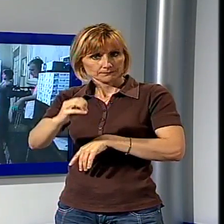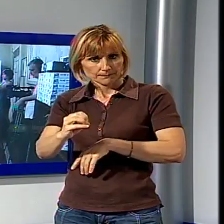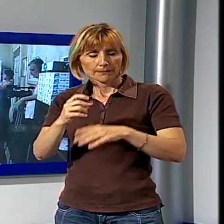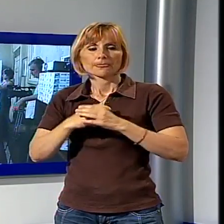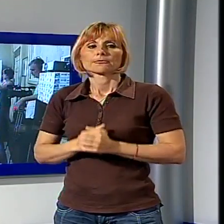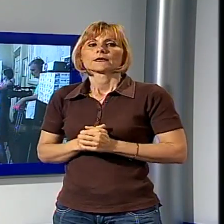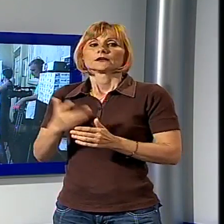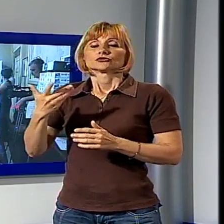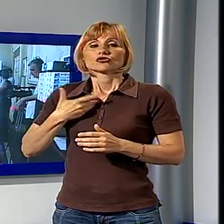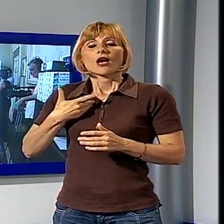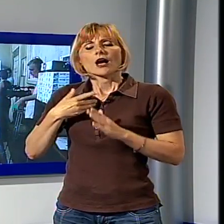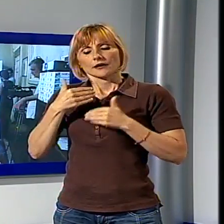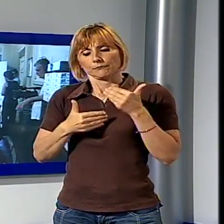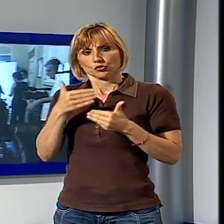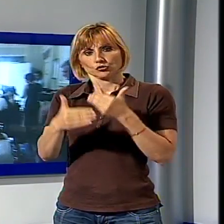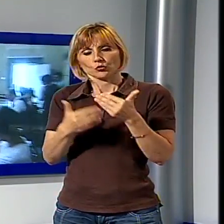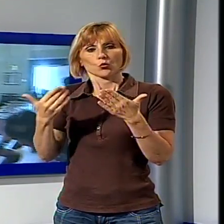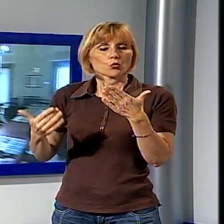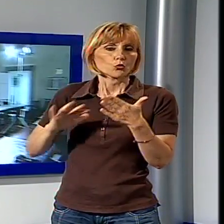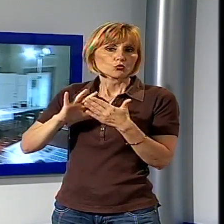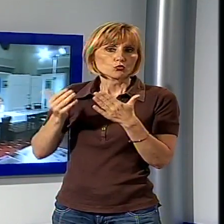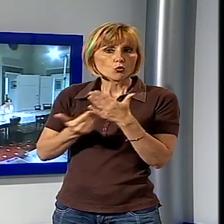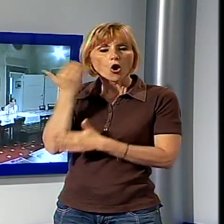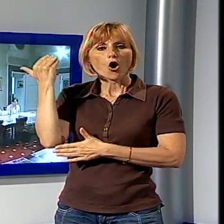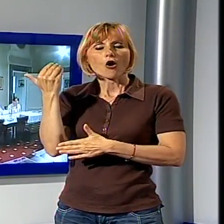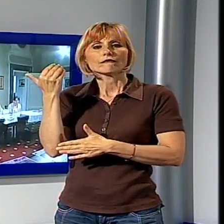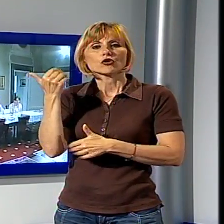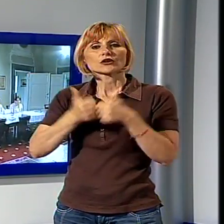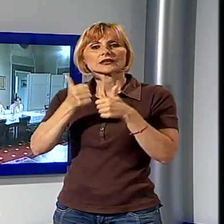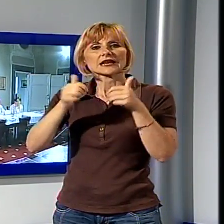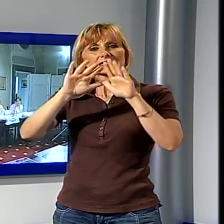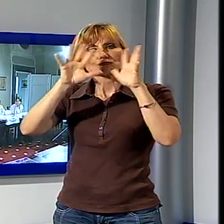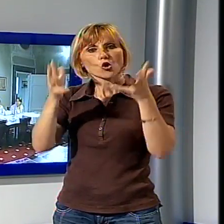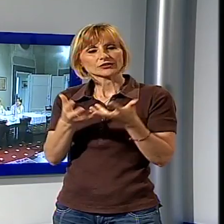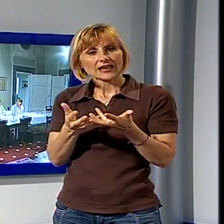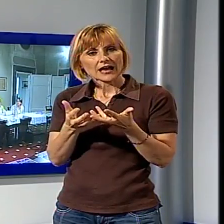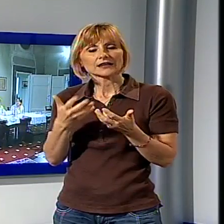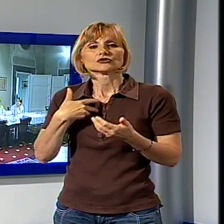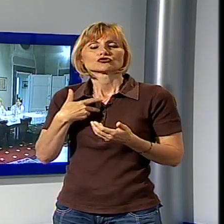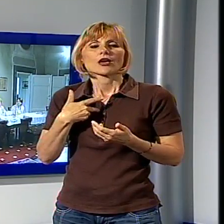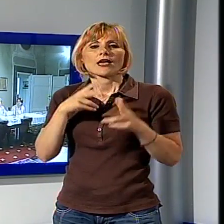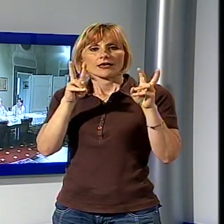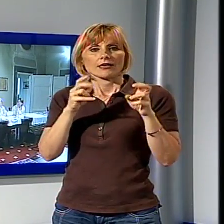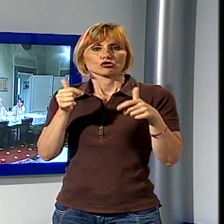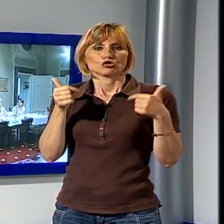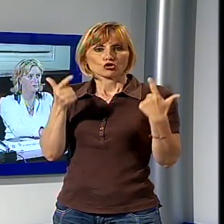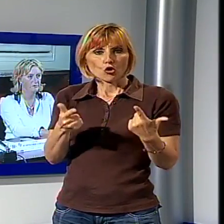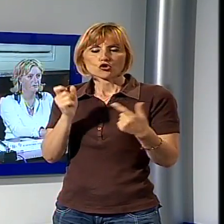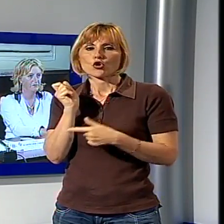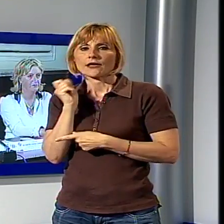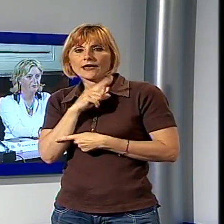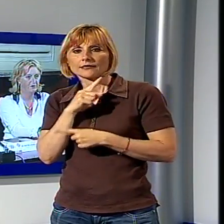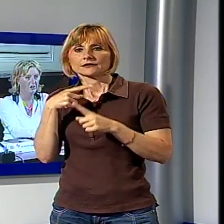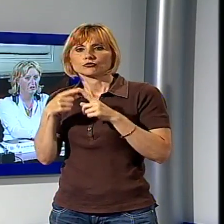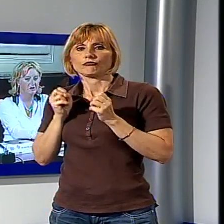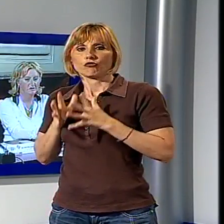l'ITER per organizzare un altro Guinness mondiale che leghi insieme i temi del dono della gratuità del